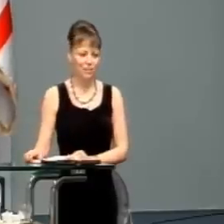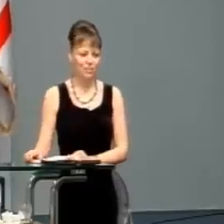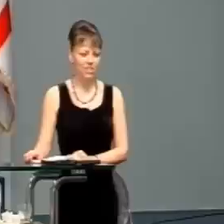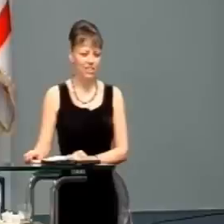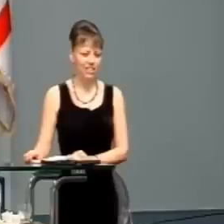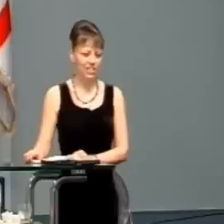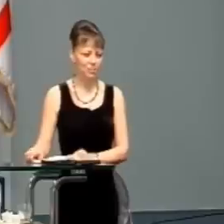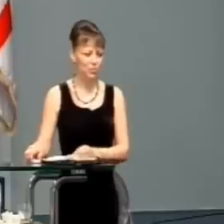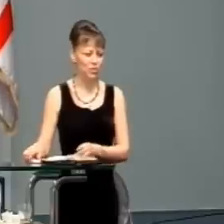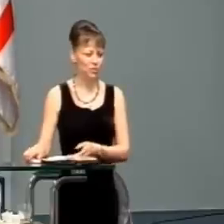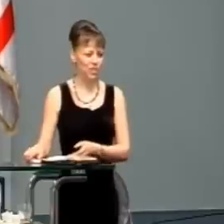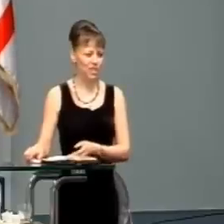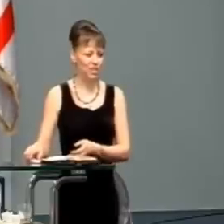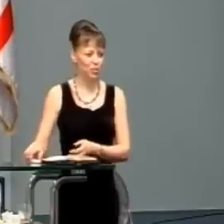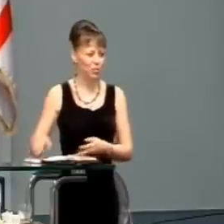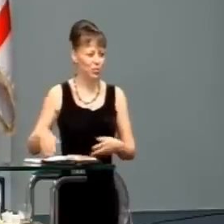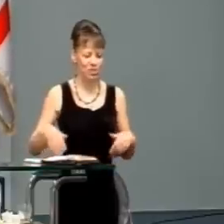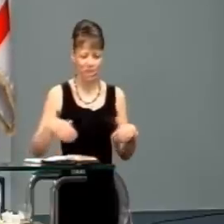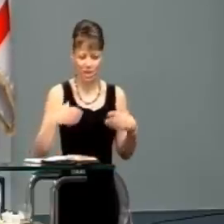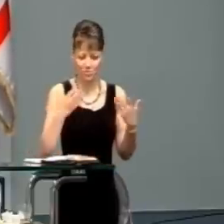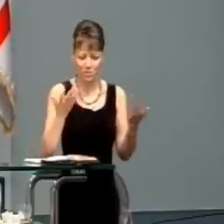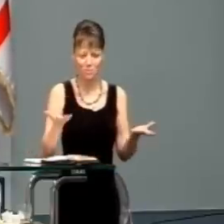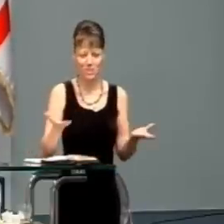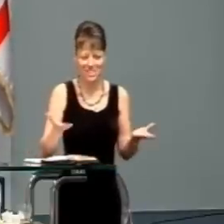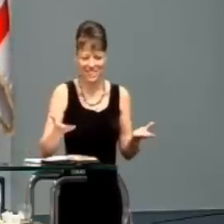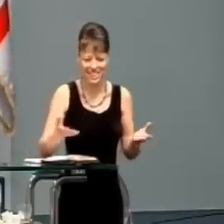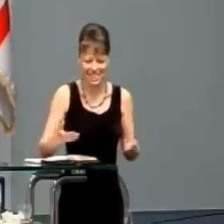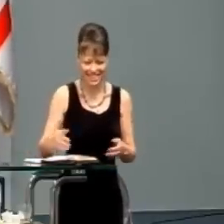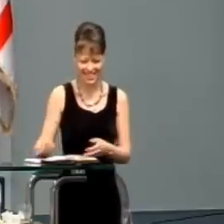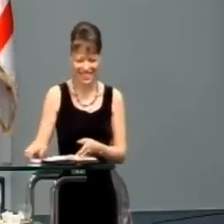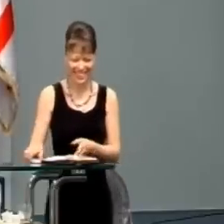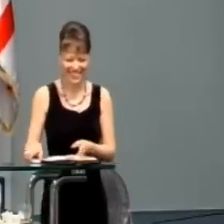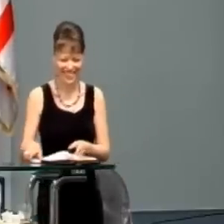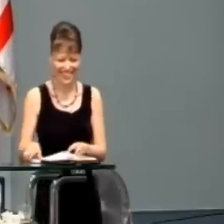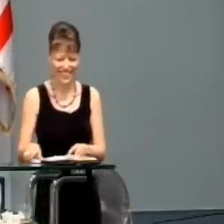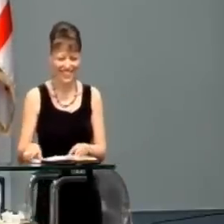Nie som celkom zodpovedný za to, čo sa tu teraz bude diať.